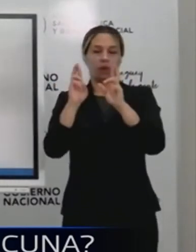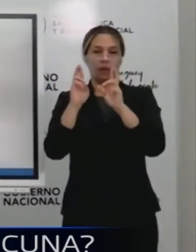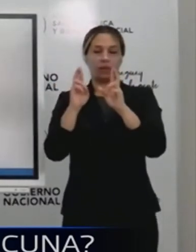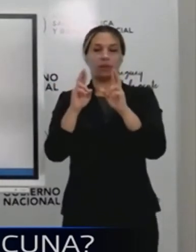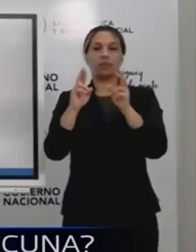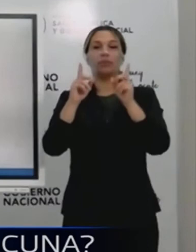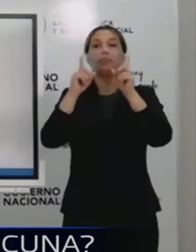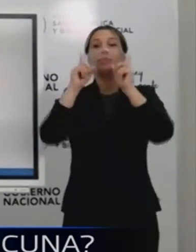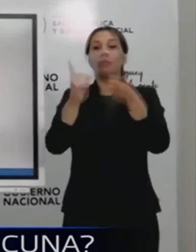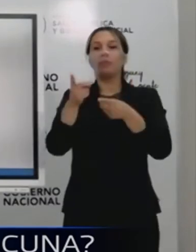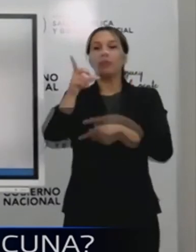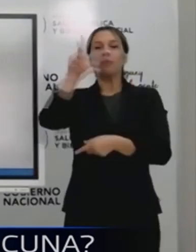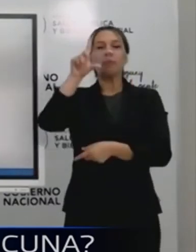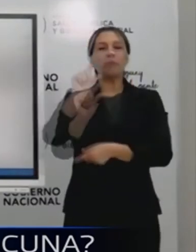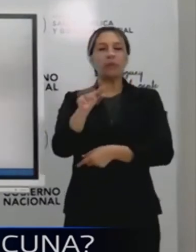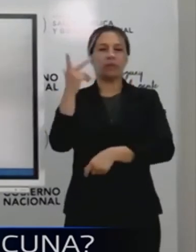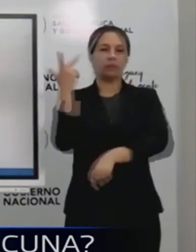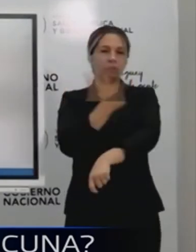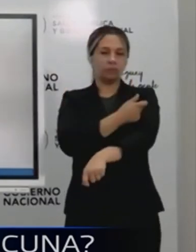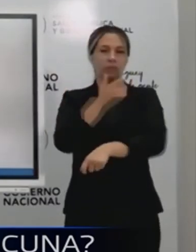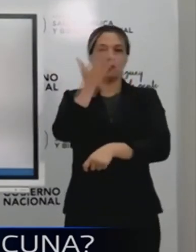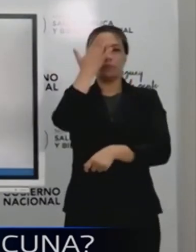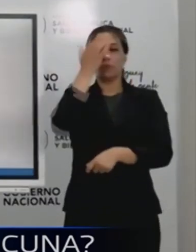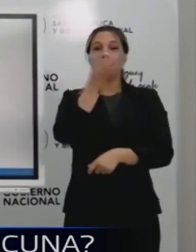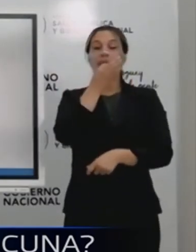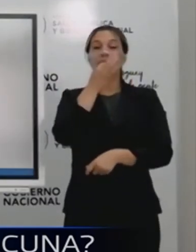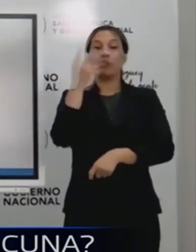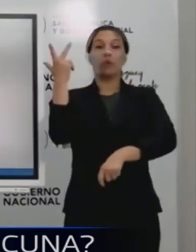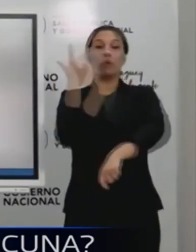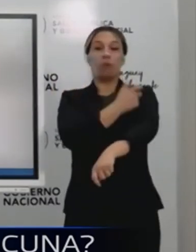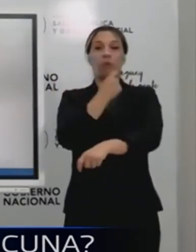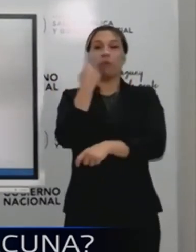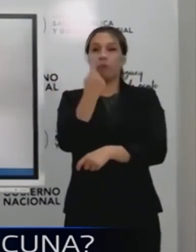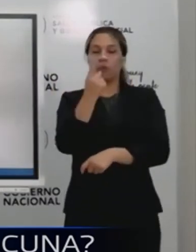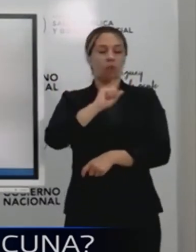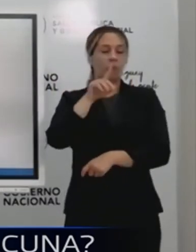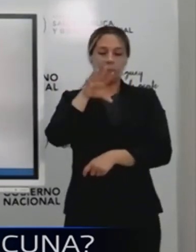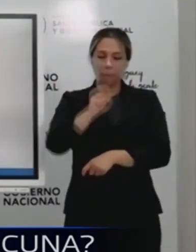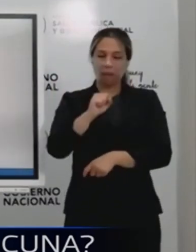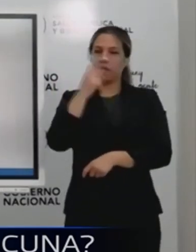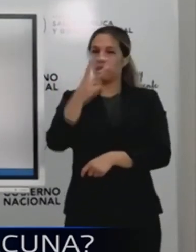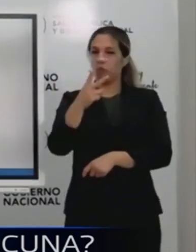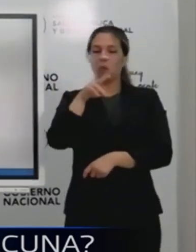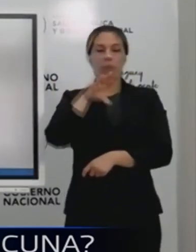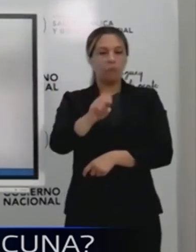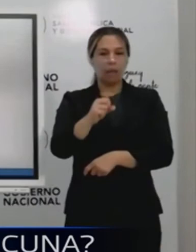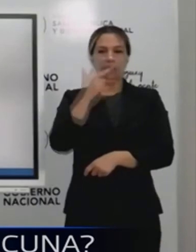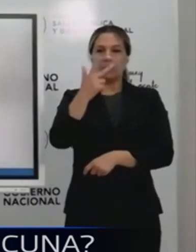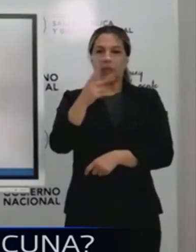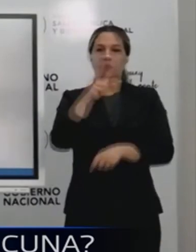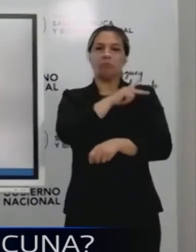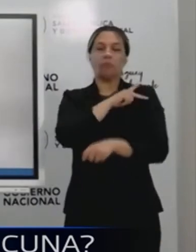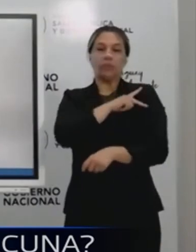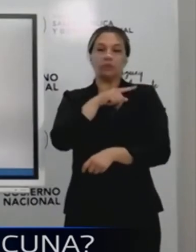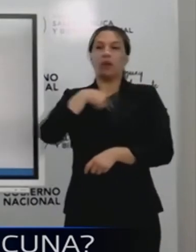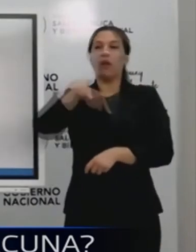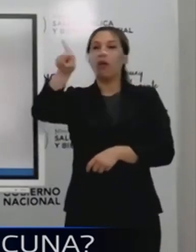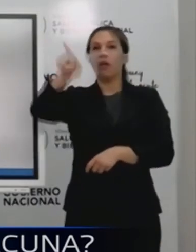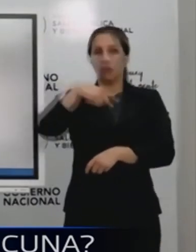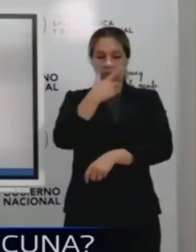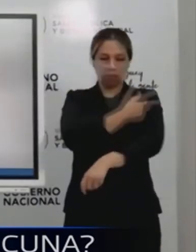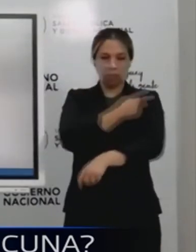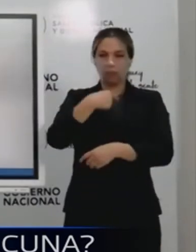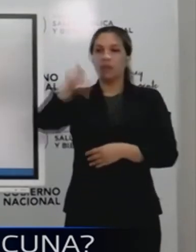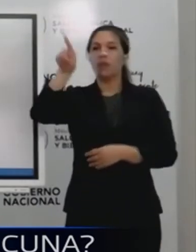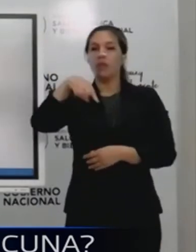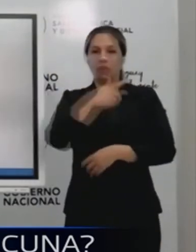menor cantidad de dosis posible. Es muy útil que una vacuna sea de una sola dosis, entonces no tenemos que estar volviendo a hacerle venir a la persona. Generalmente hay personas que